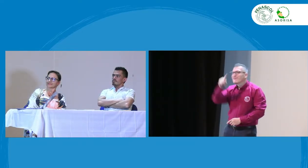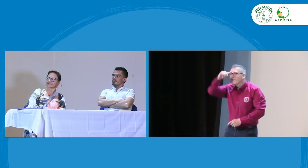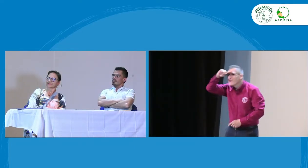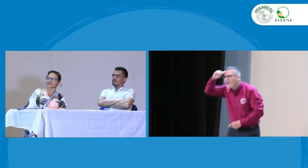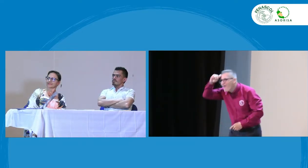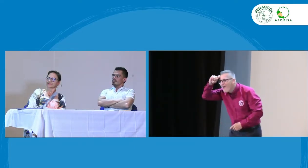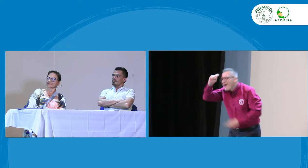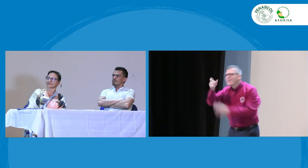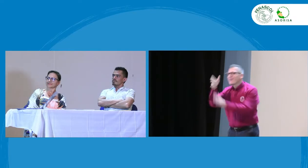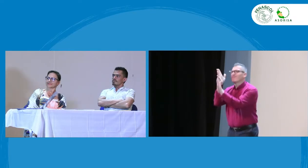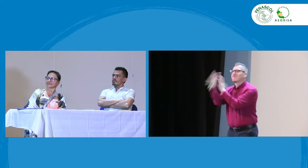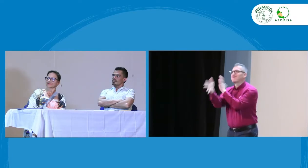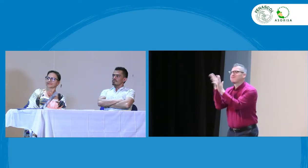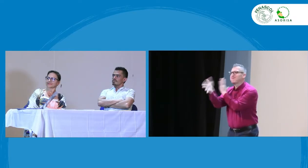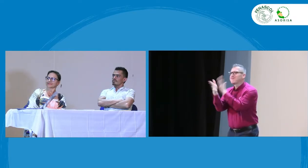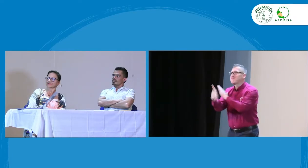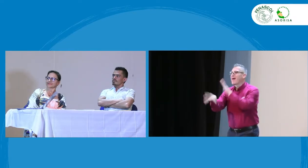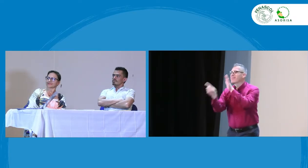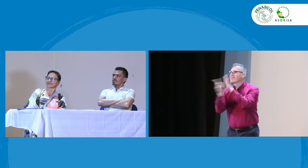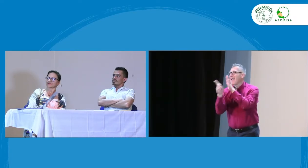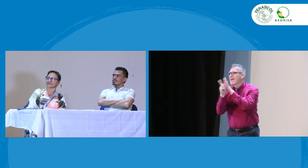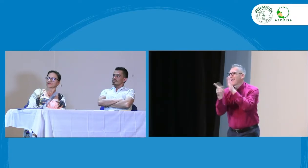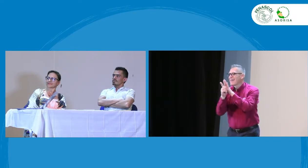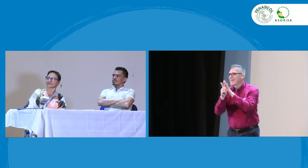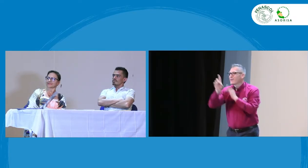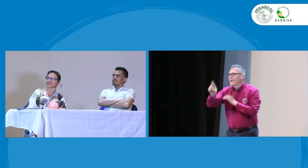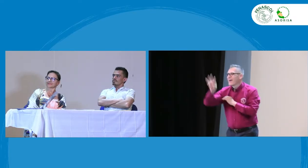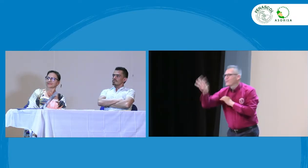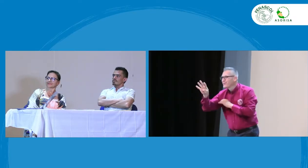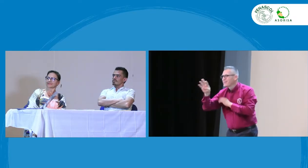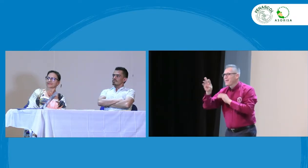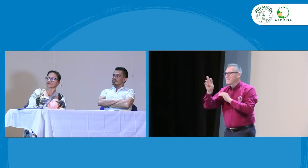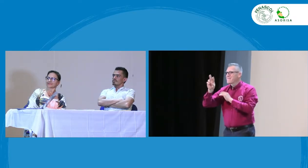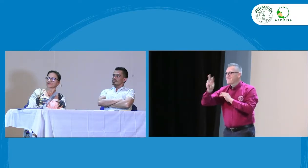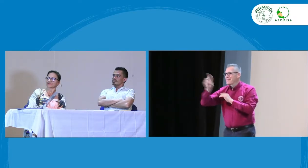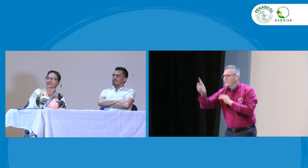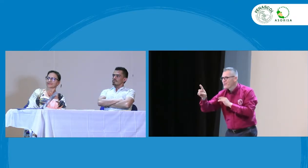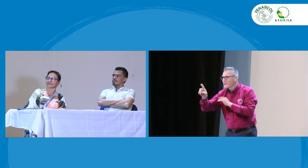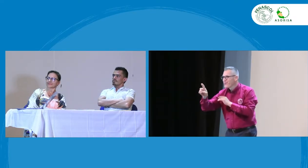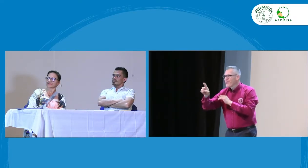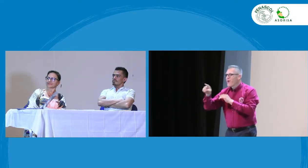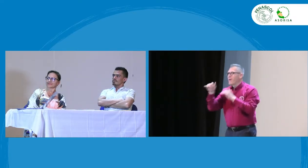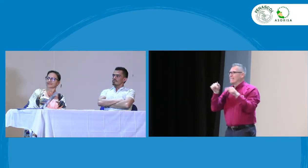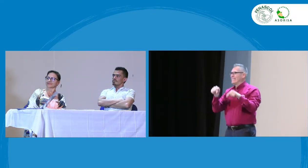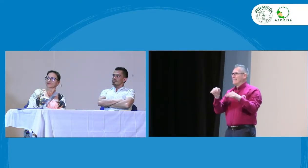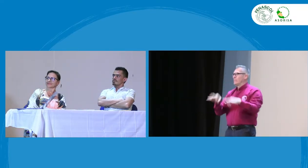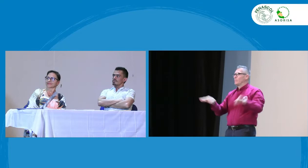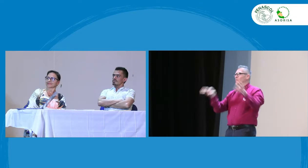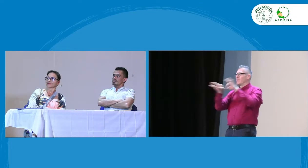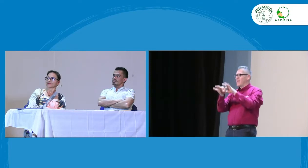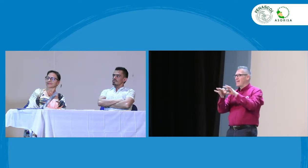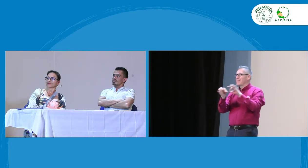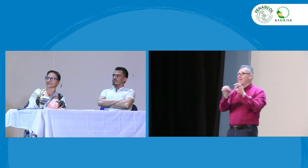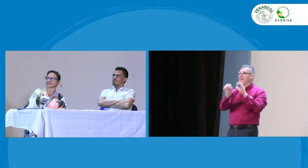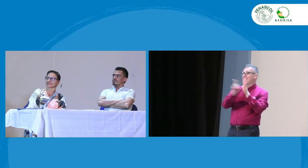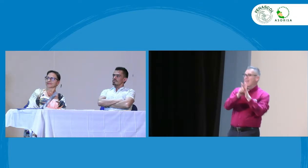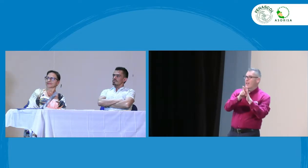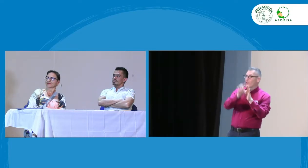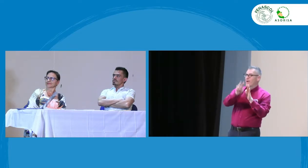Gallaudet, la información que se nos acabó de dar desde el INSOR, Giovanni Melendres, habló de ese decreto 1421,